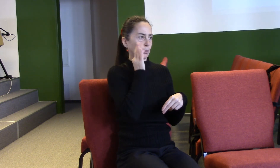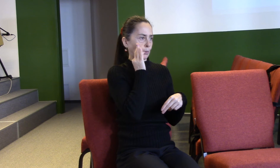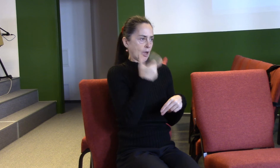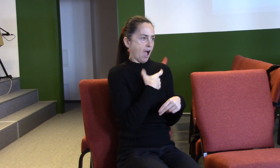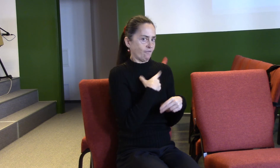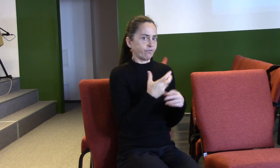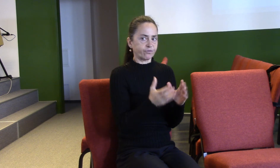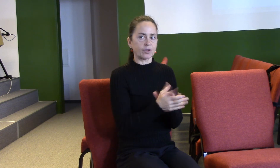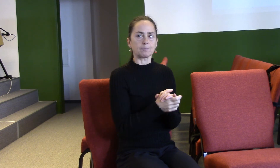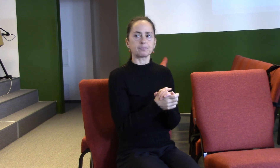odvodit z našich představ.